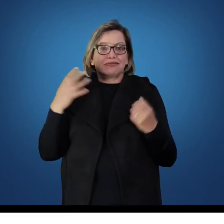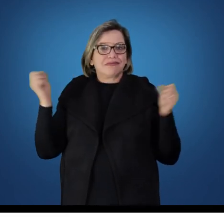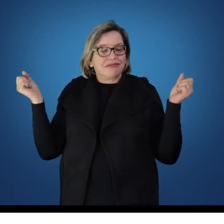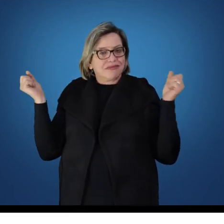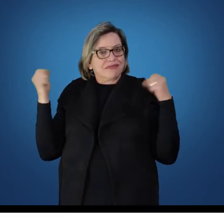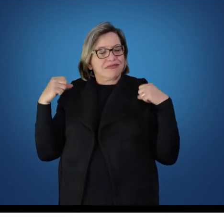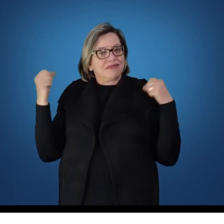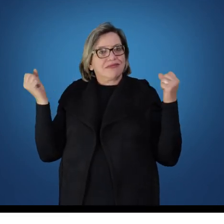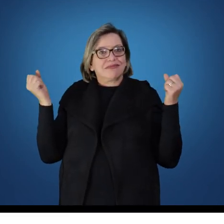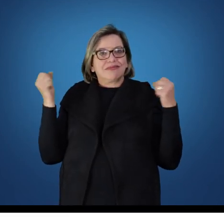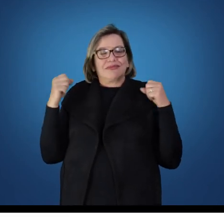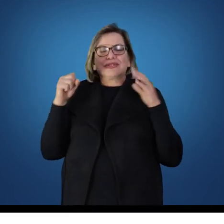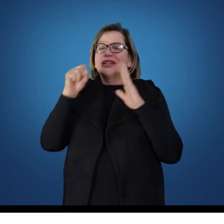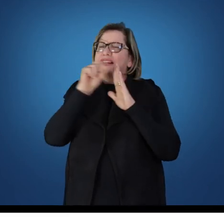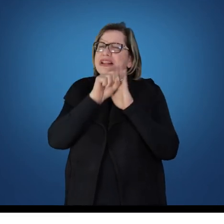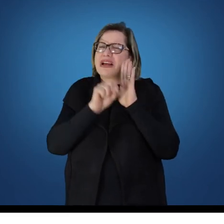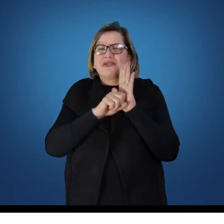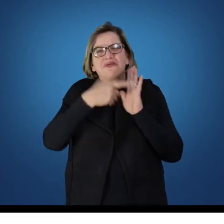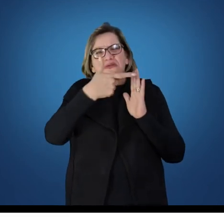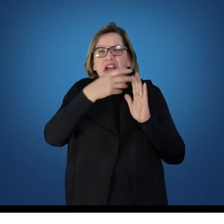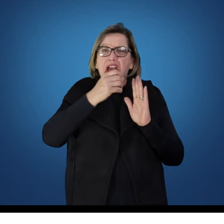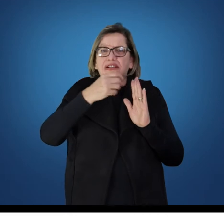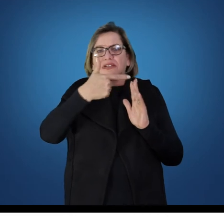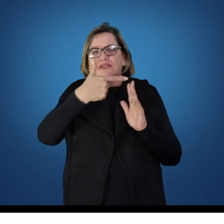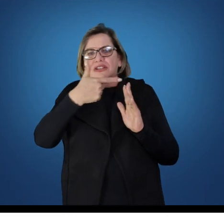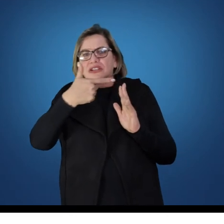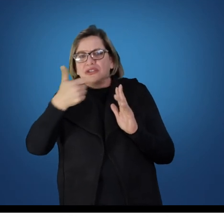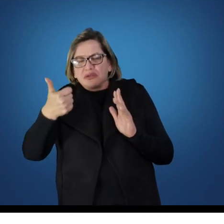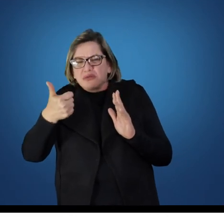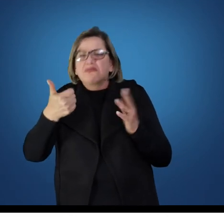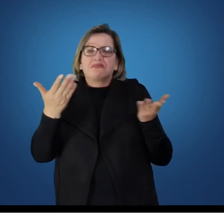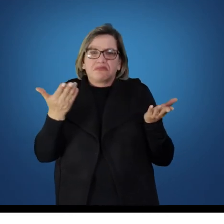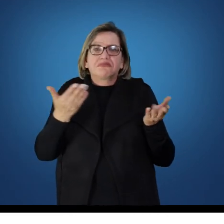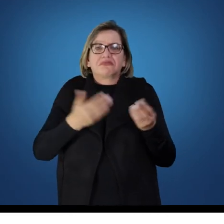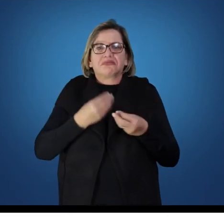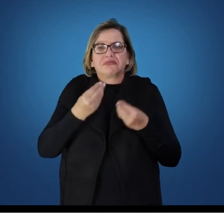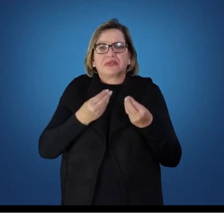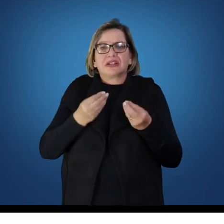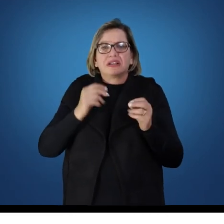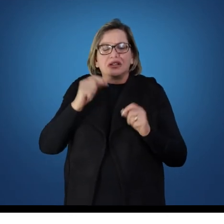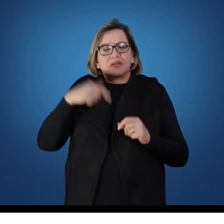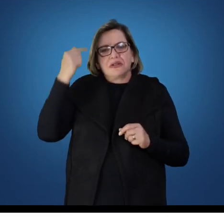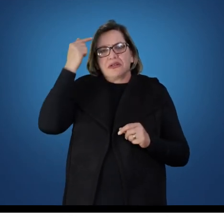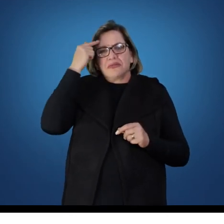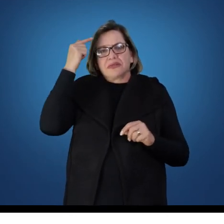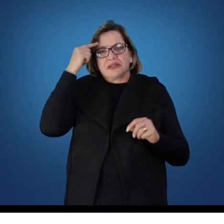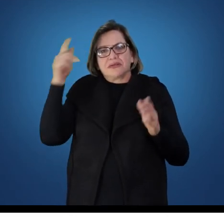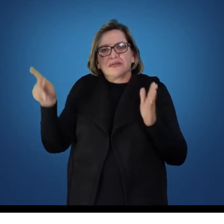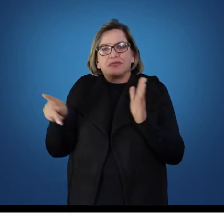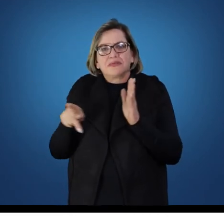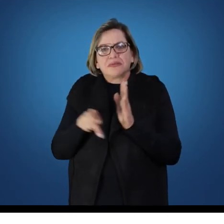do século 20 e 21 final do século 20 e 21 de um pensamento mais voltado para a sua prática